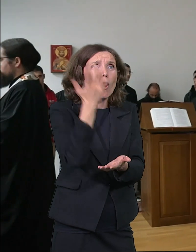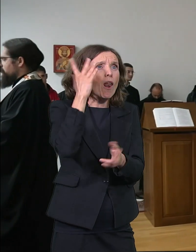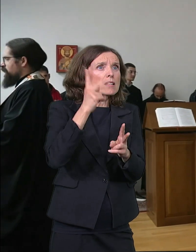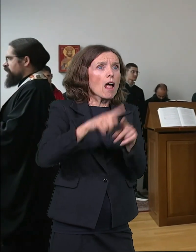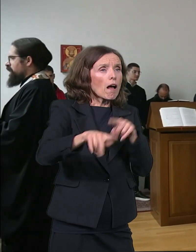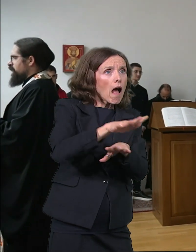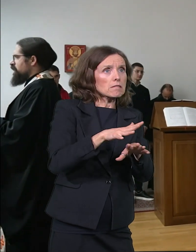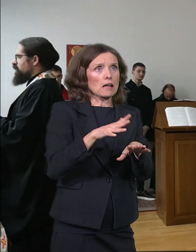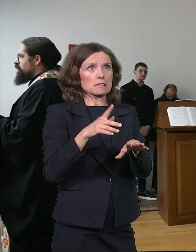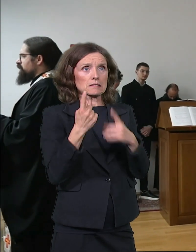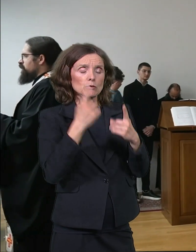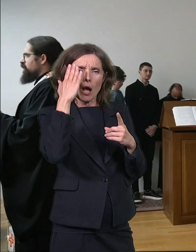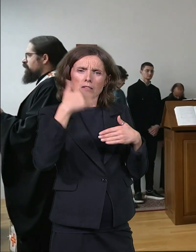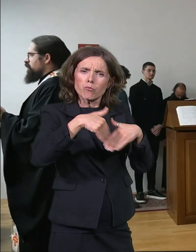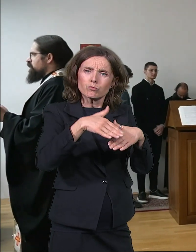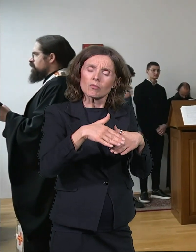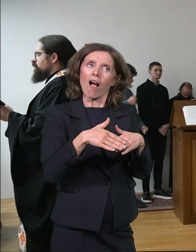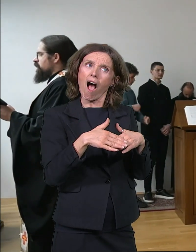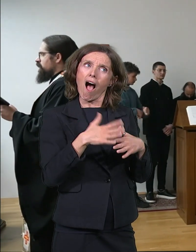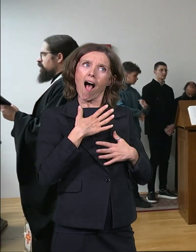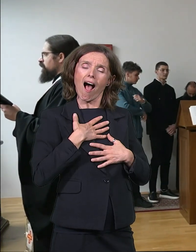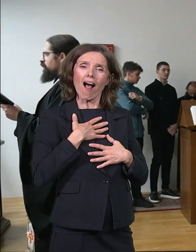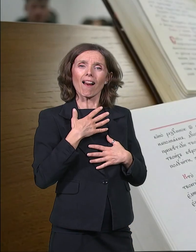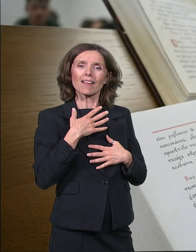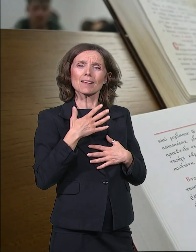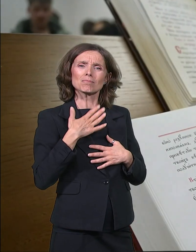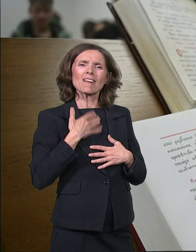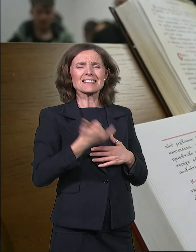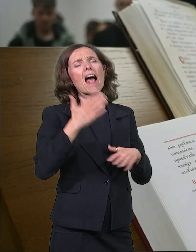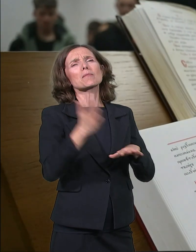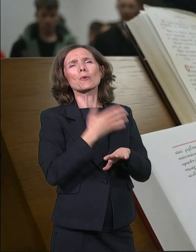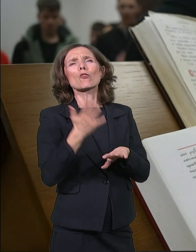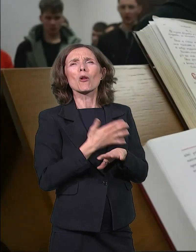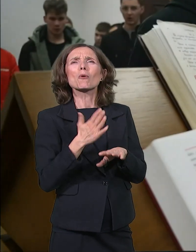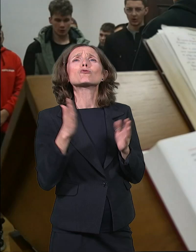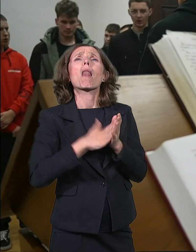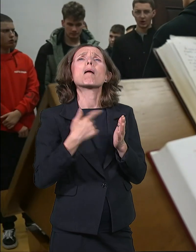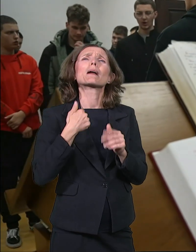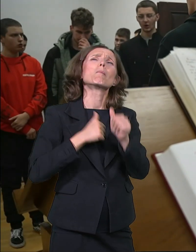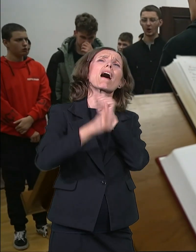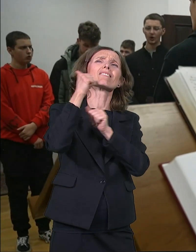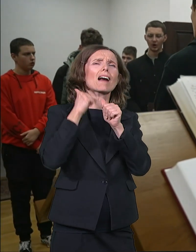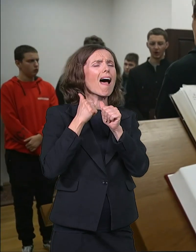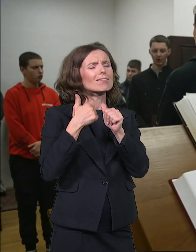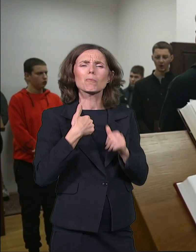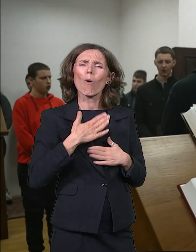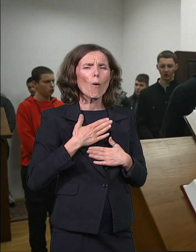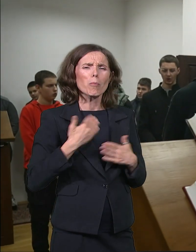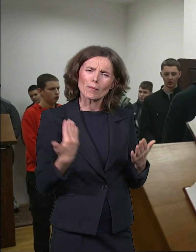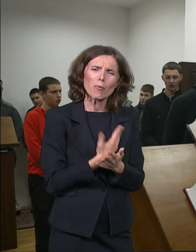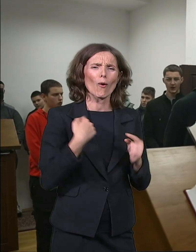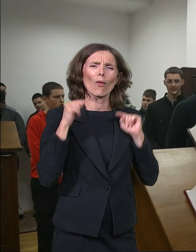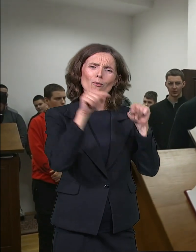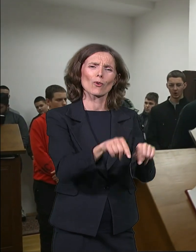kad pogledam, prošle su godine, ali opet bih se vratio ovde da učim bogosloviju. A je li